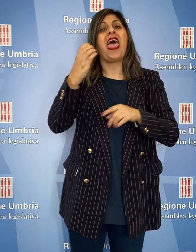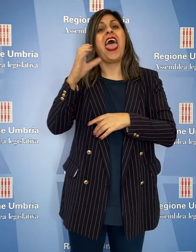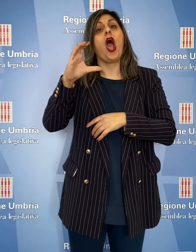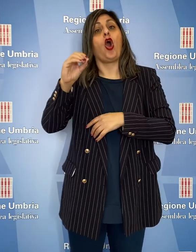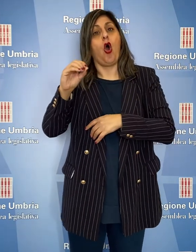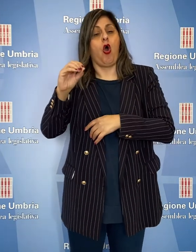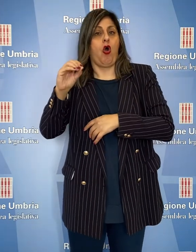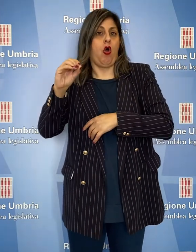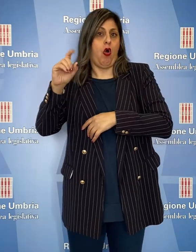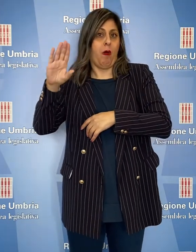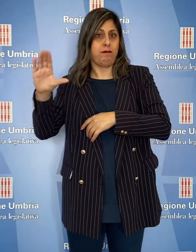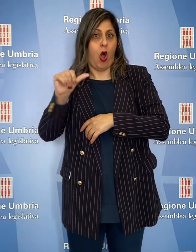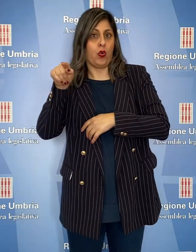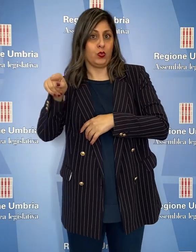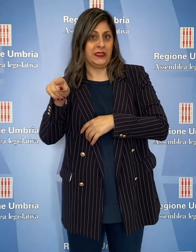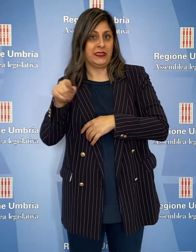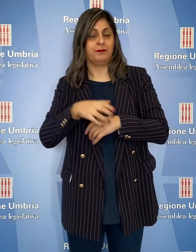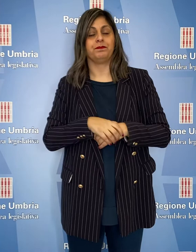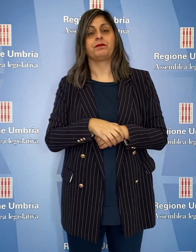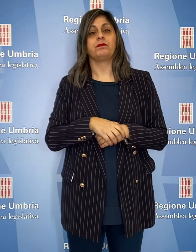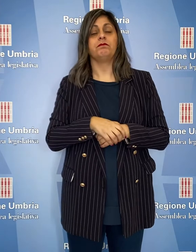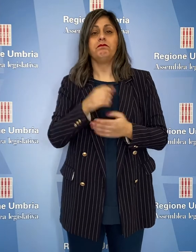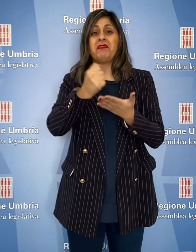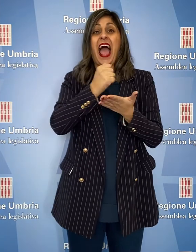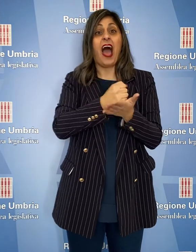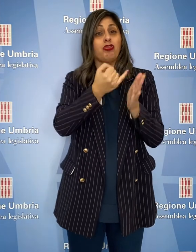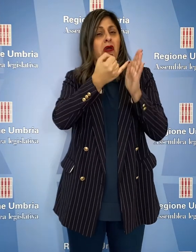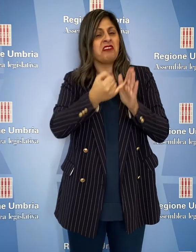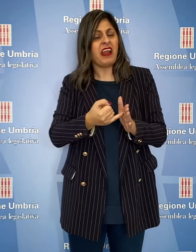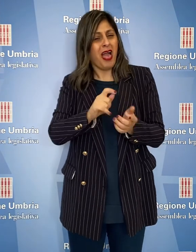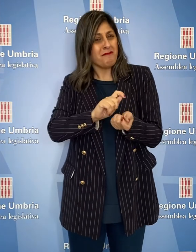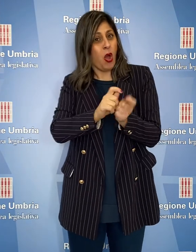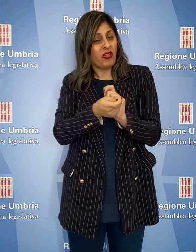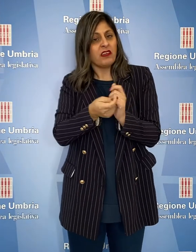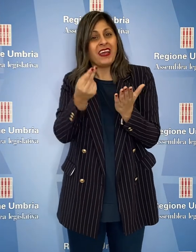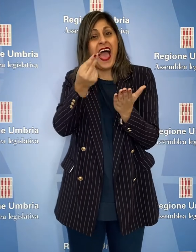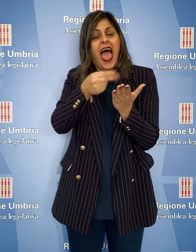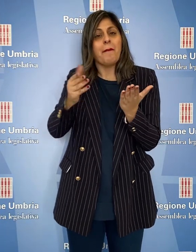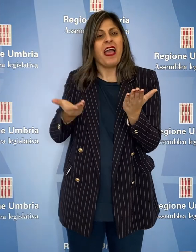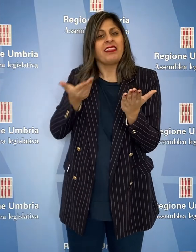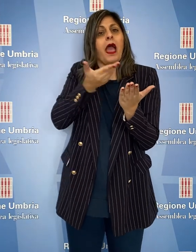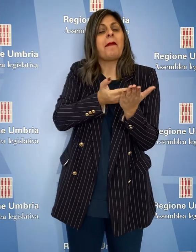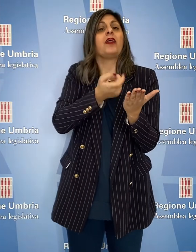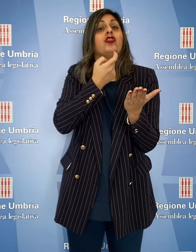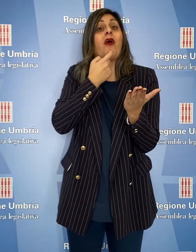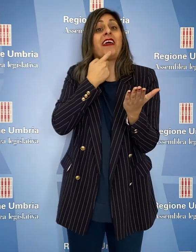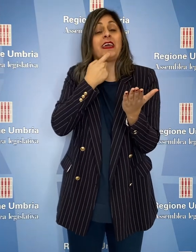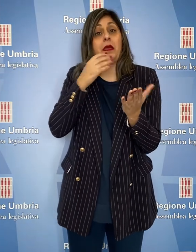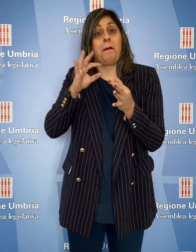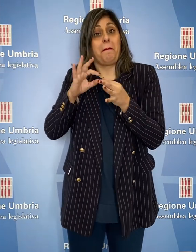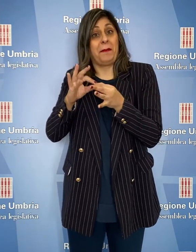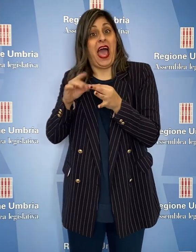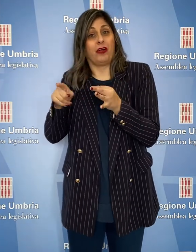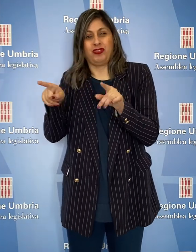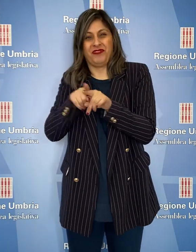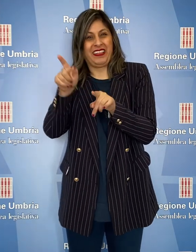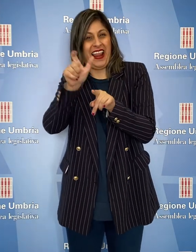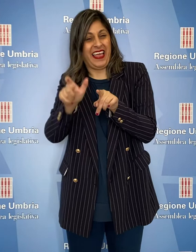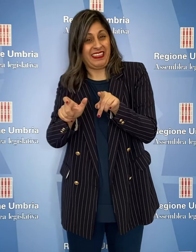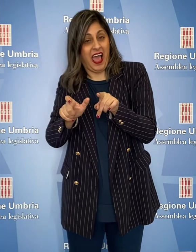sisma bonus e eco bonus. L'atto finale è stato modificato con un emendamento a firma